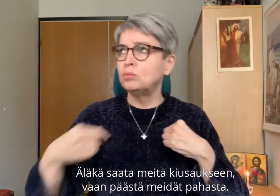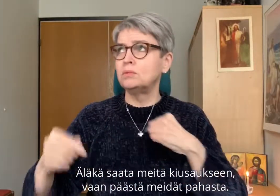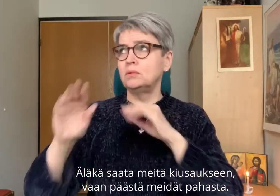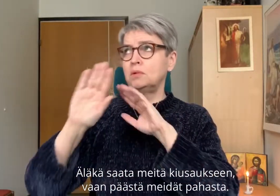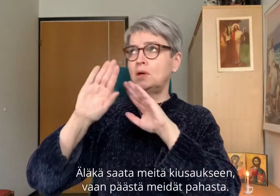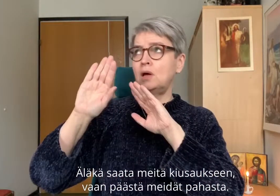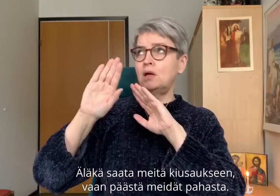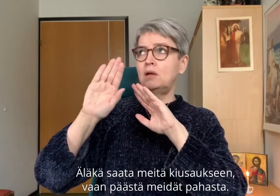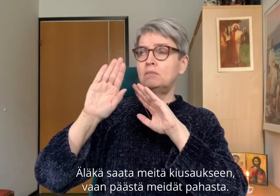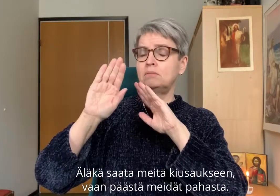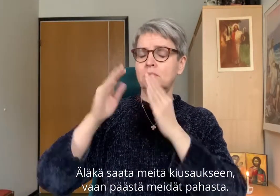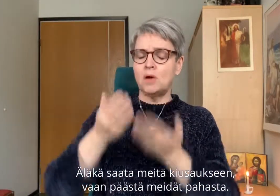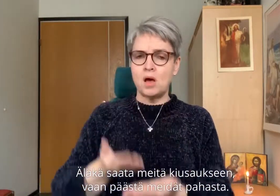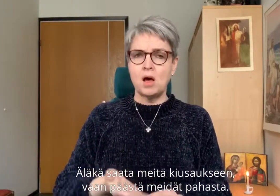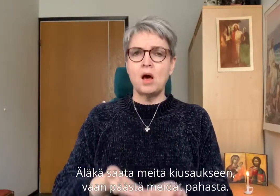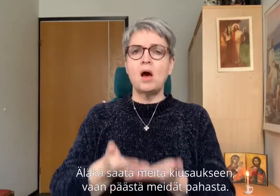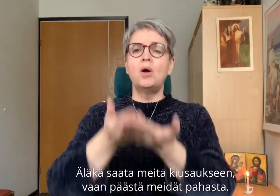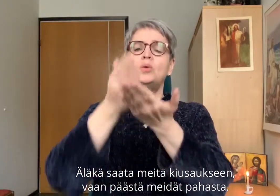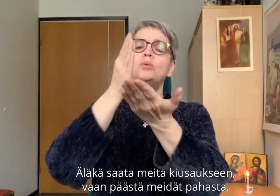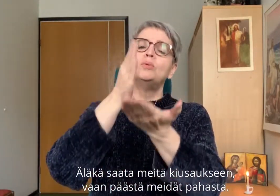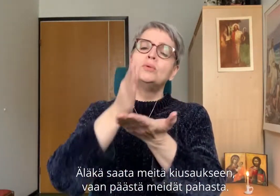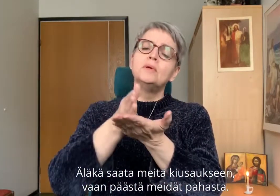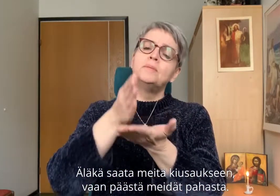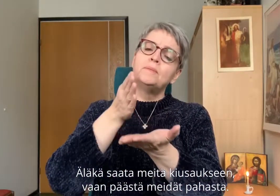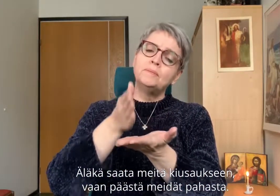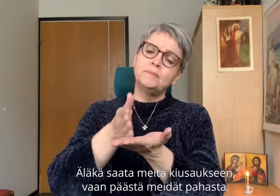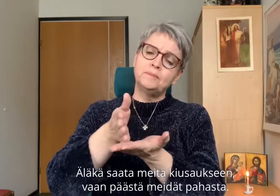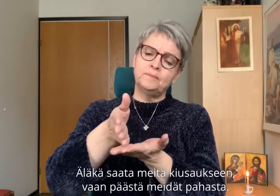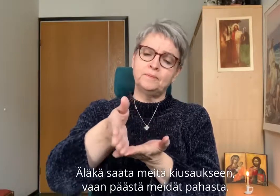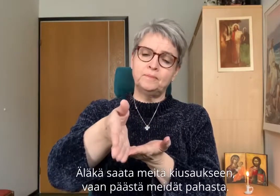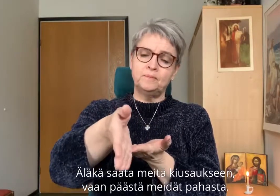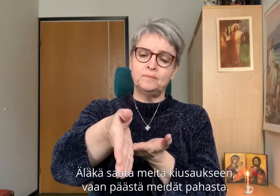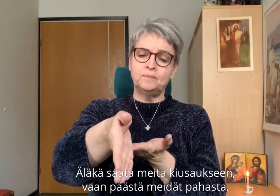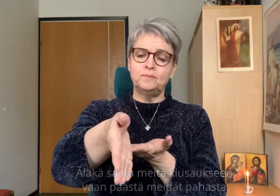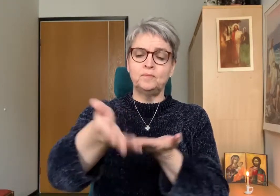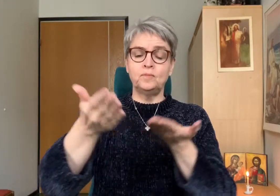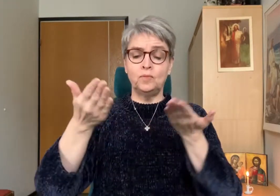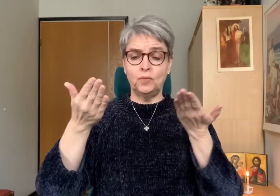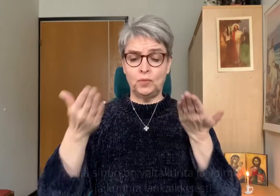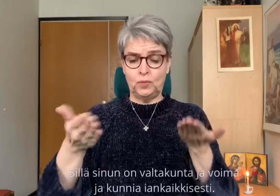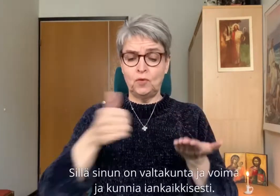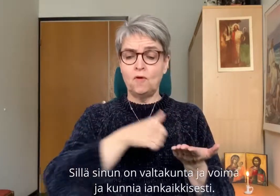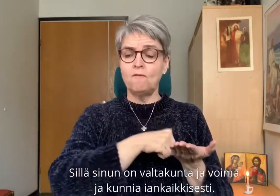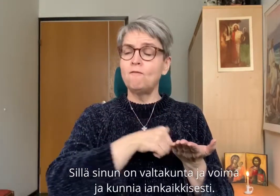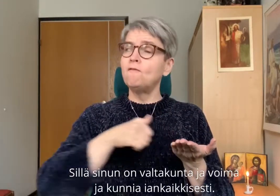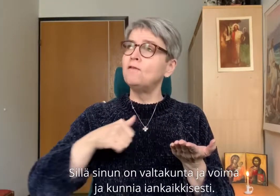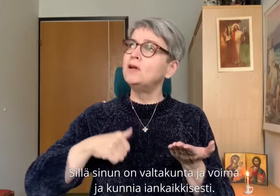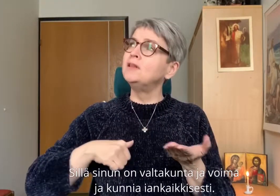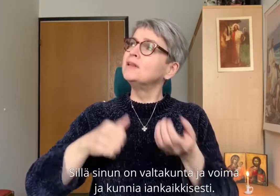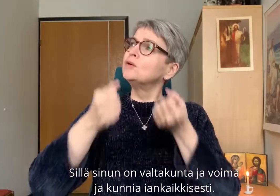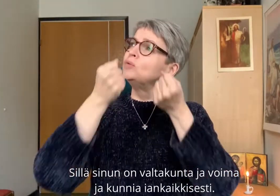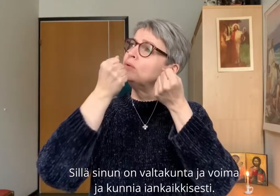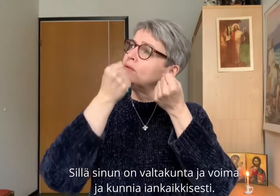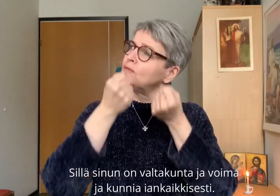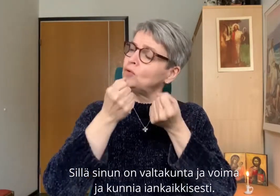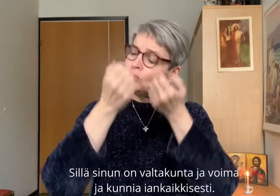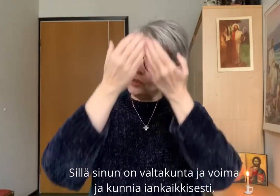meitä kiusaukseen, vaan päästä meidät pahasta, sillä sinun on valtakunta